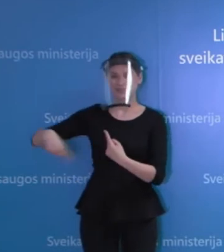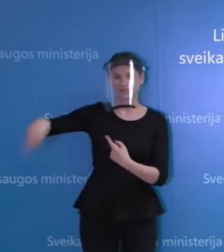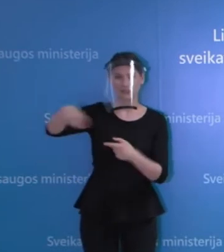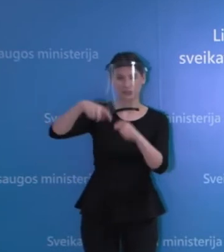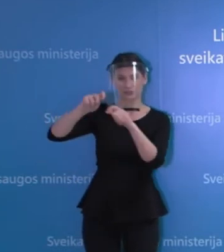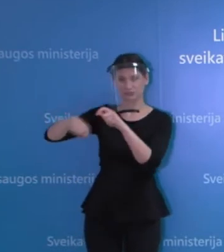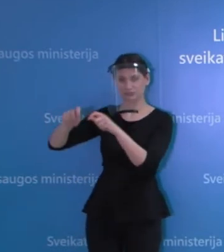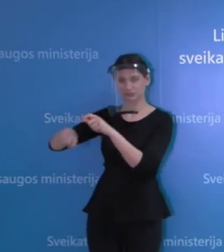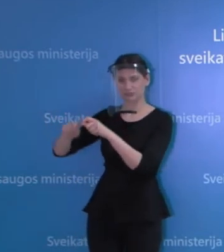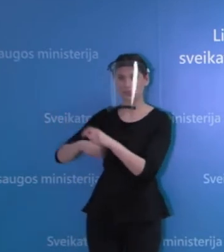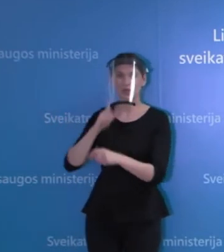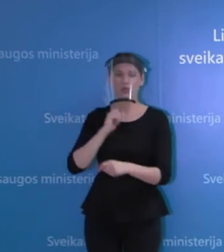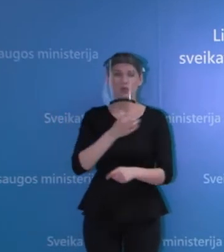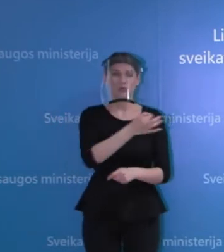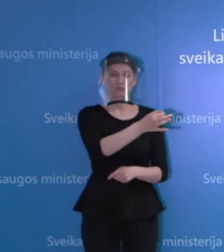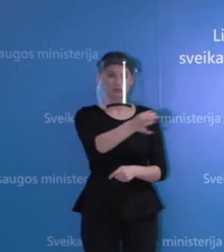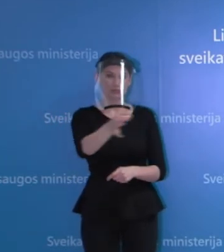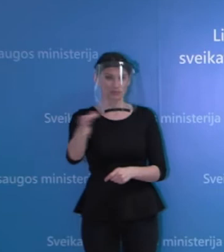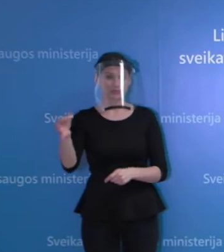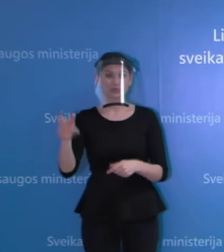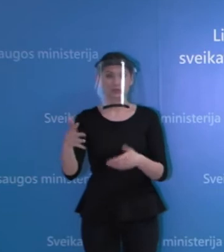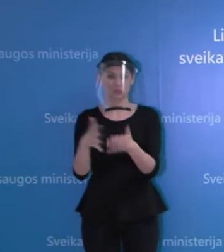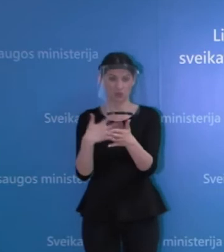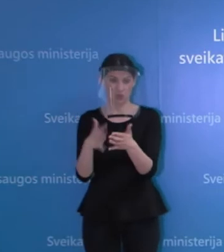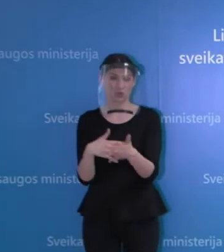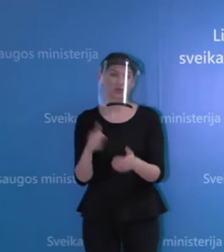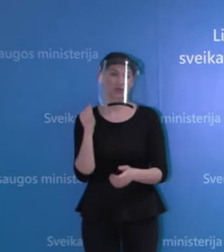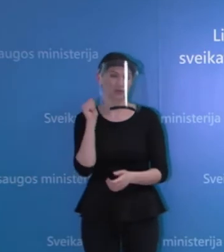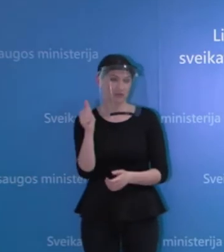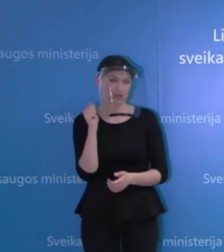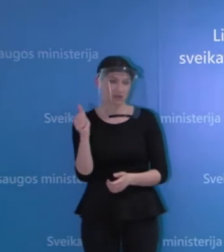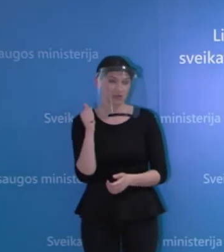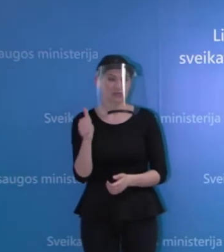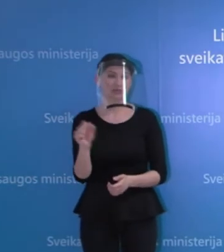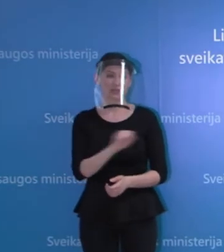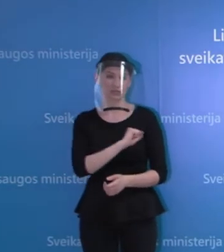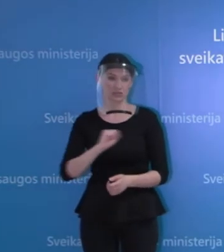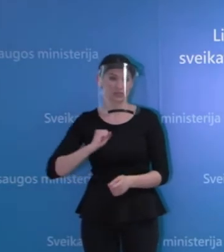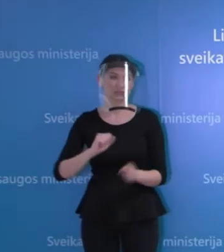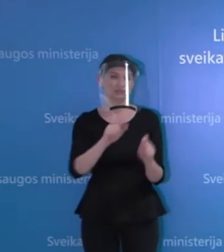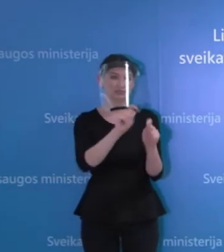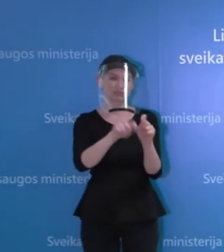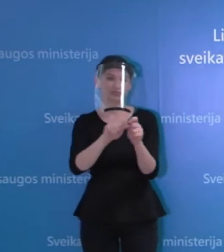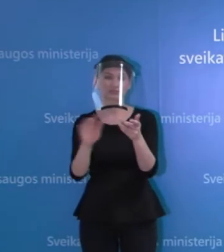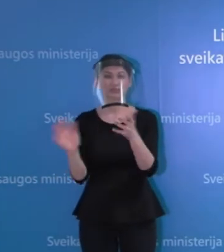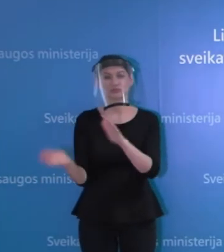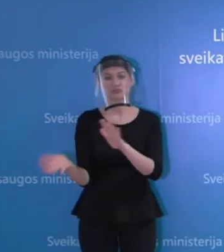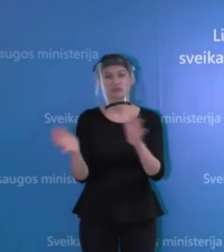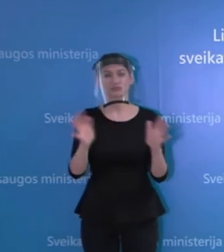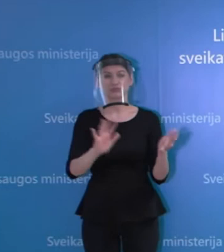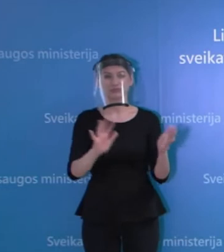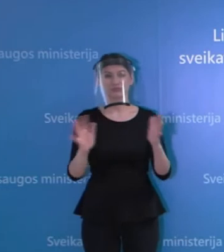tiesiog priminti, kad jisai yra tesiamas. Kasdien tų profilaktinių tyrimų medikam yra atliekama